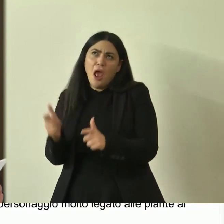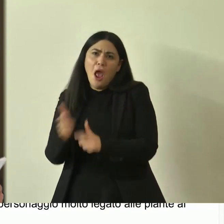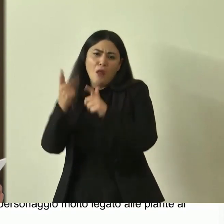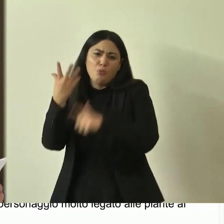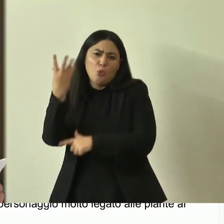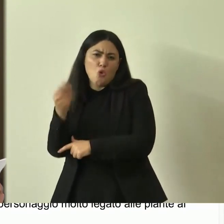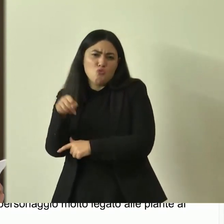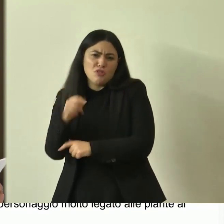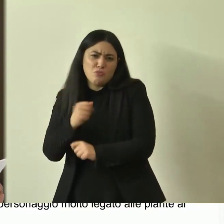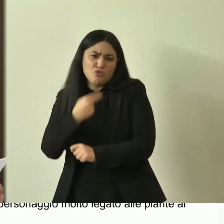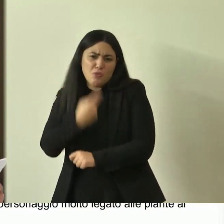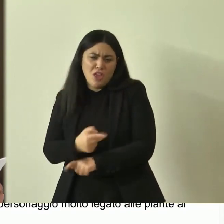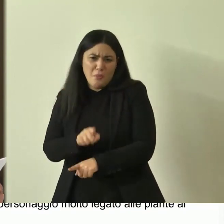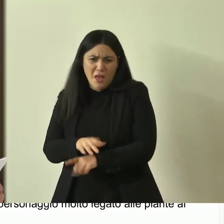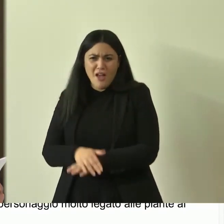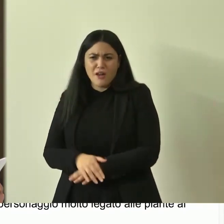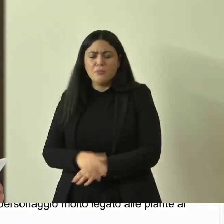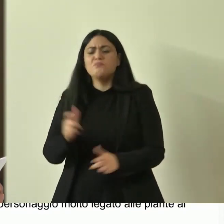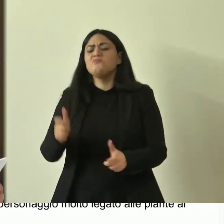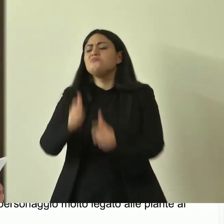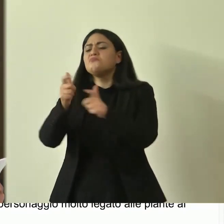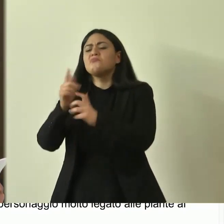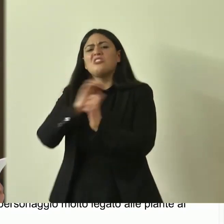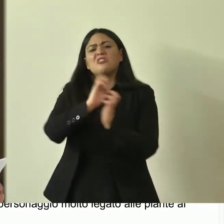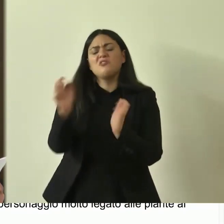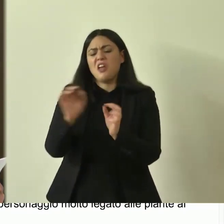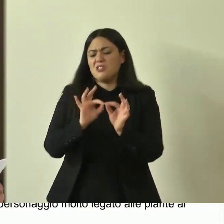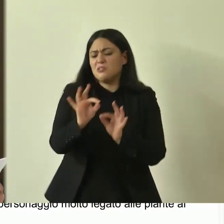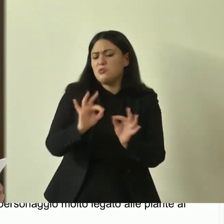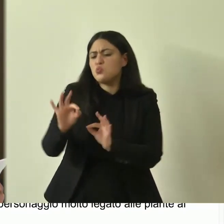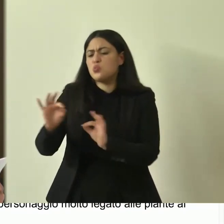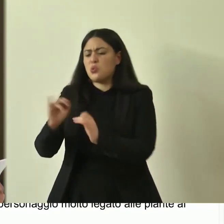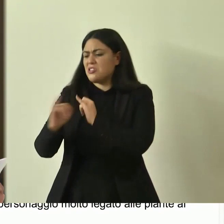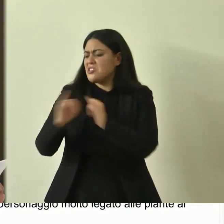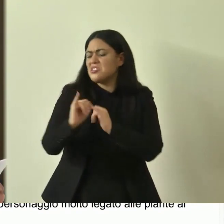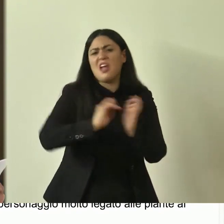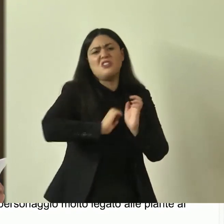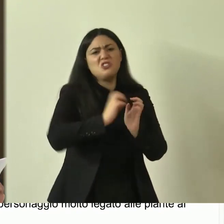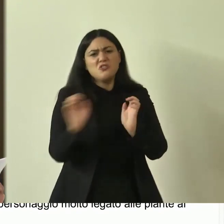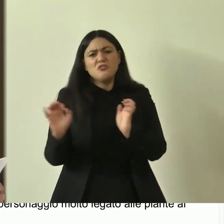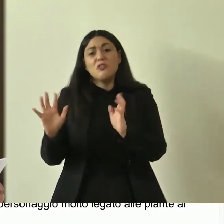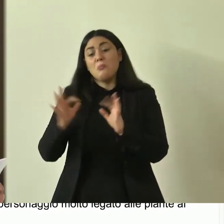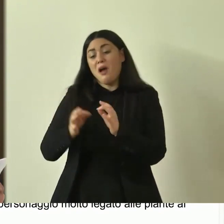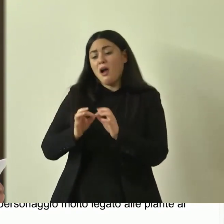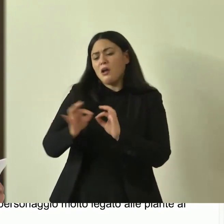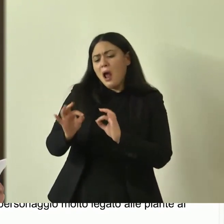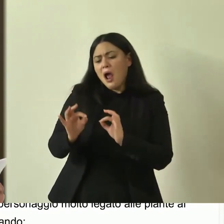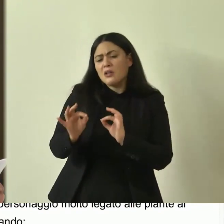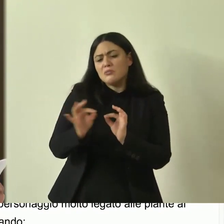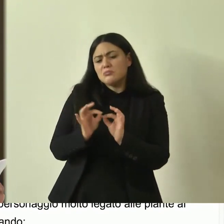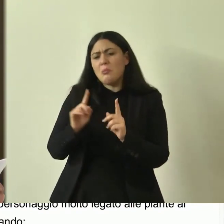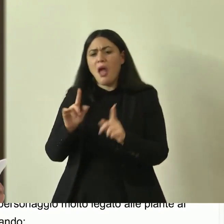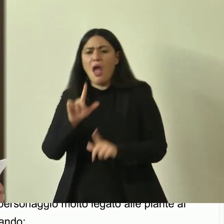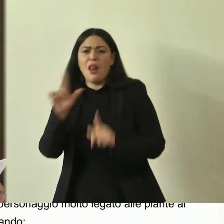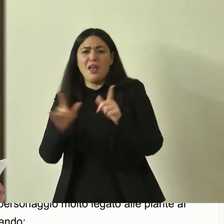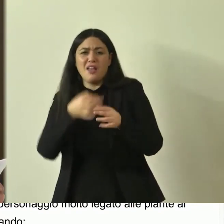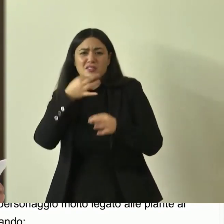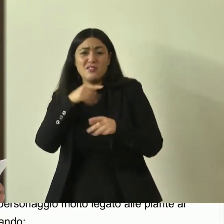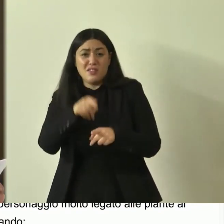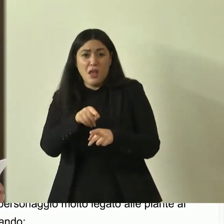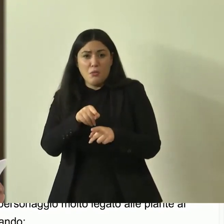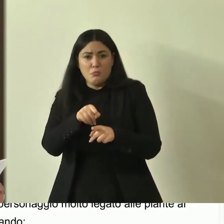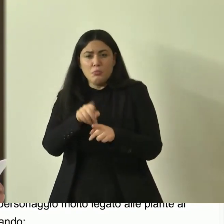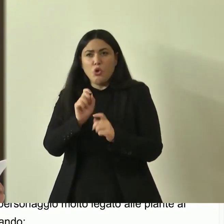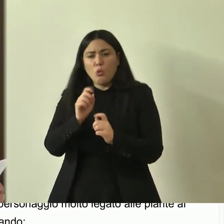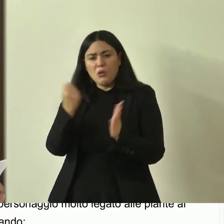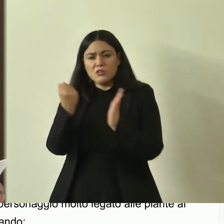che siano diversi d'aspetto forma distanza che la grandezza sempre o almeno l'eleganza distingua ogni